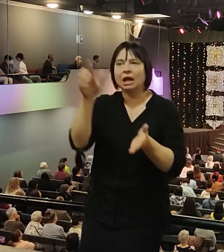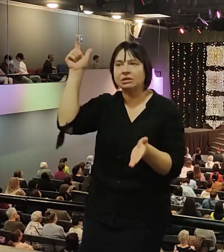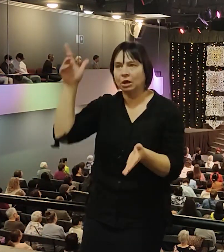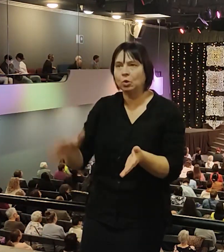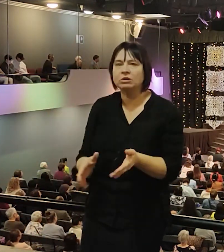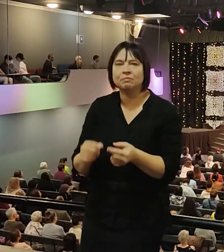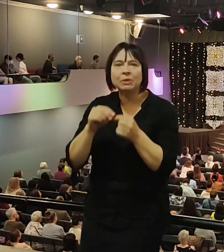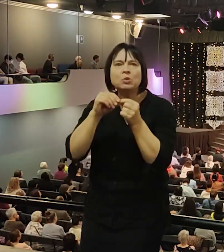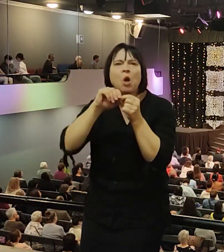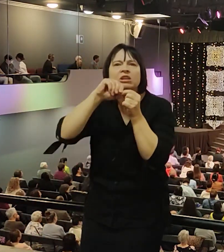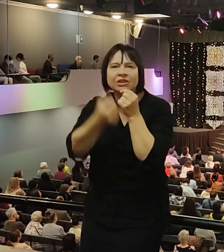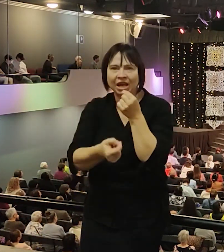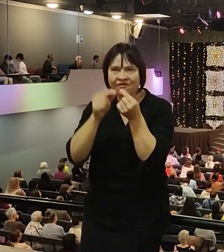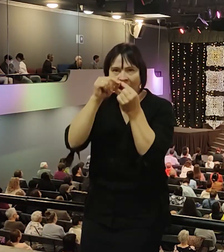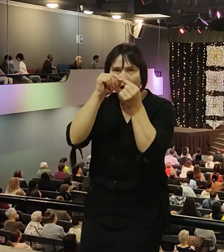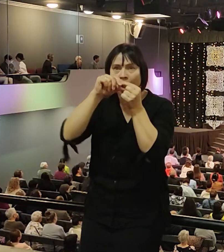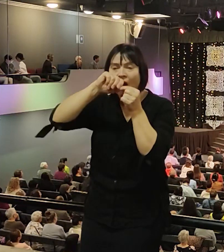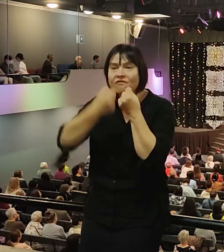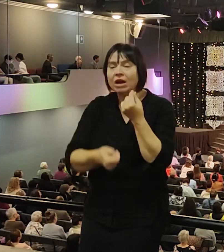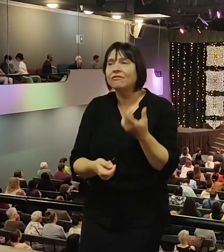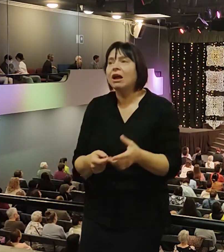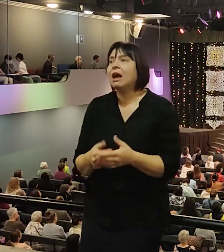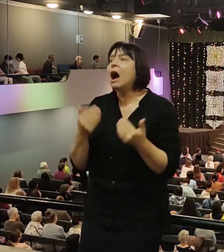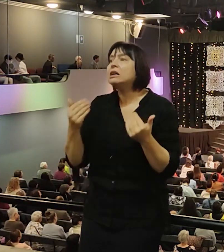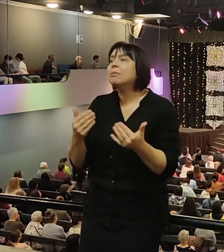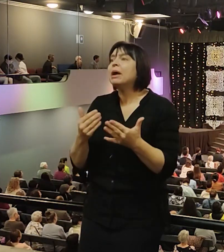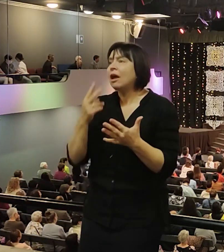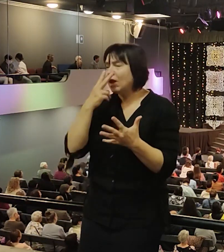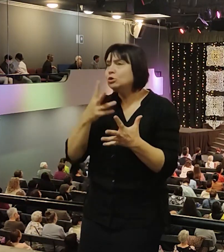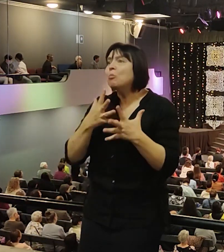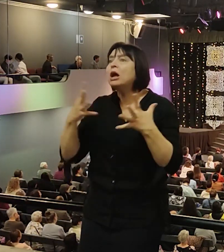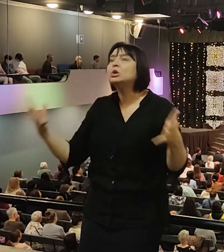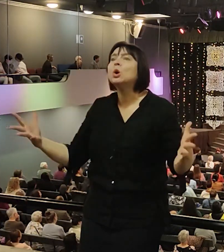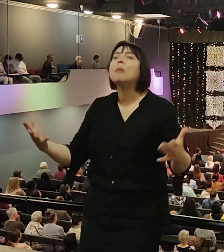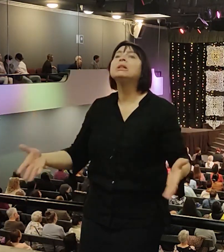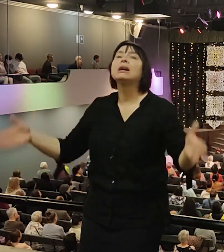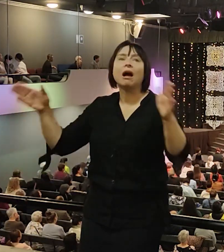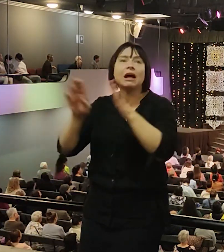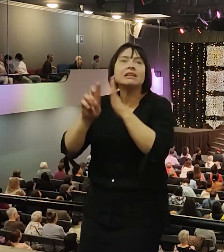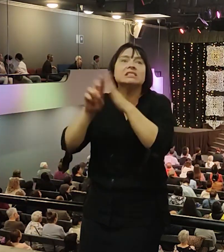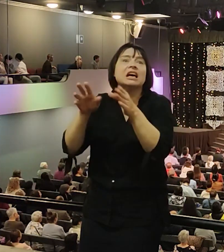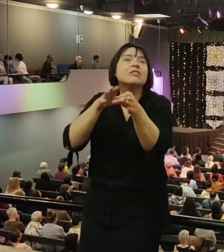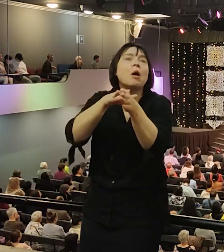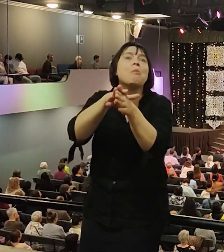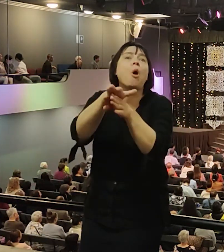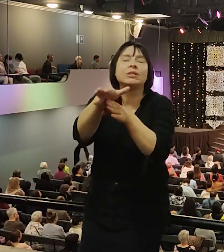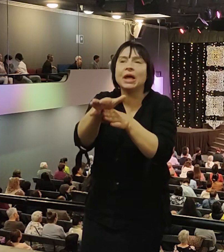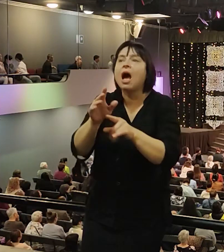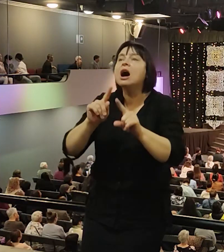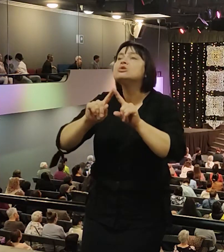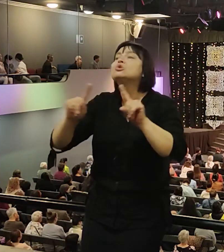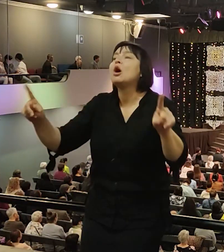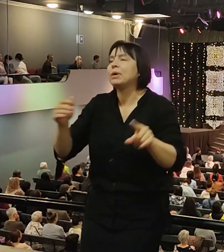какое теперь благословение, когда я вижу цельфики, какие полные. И особенно хочу